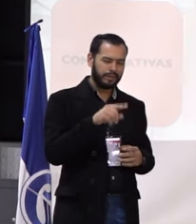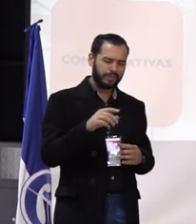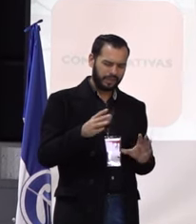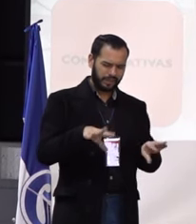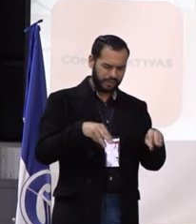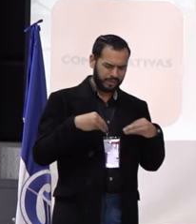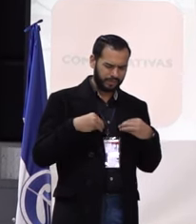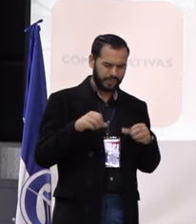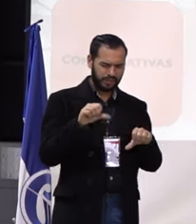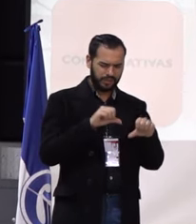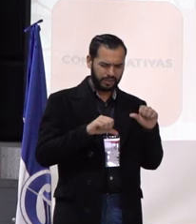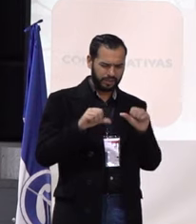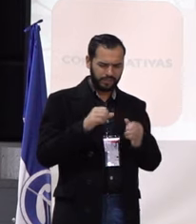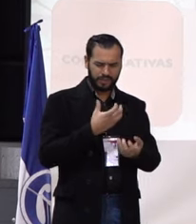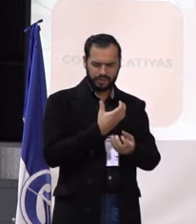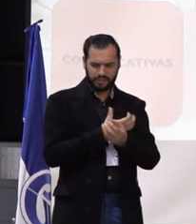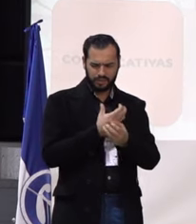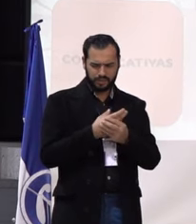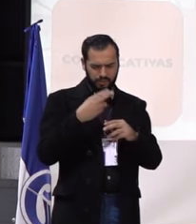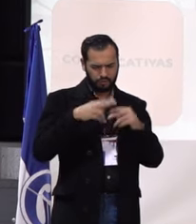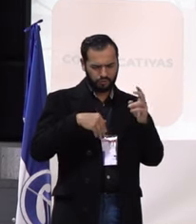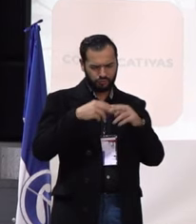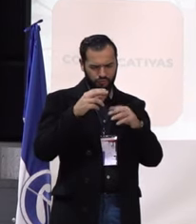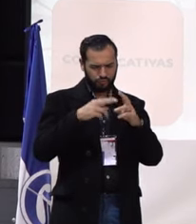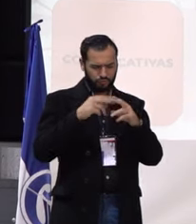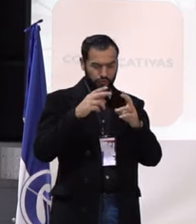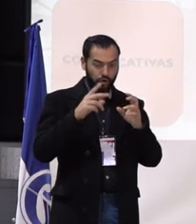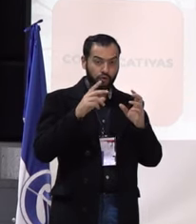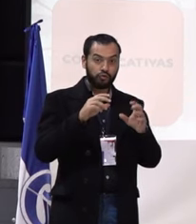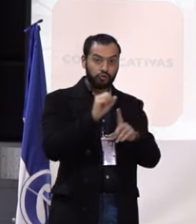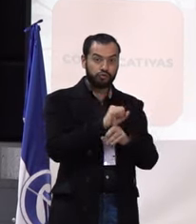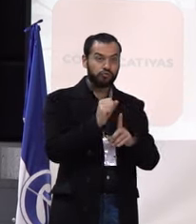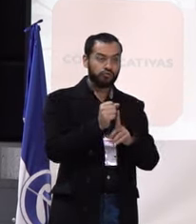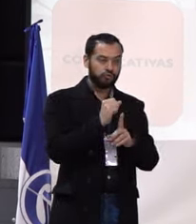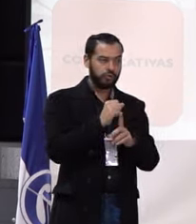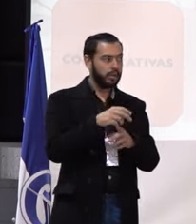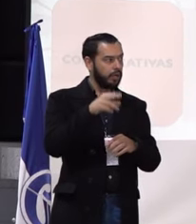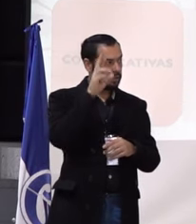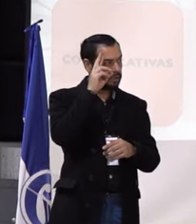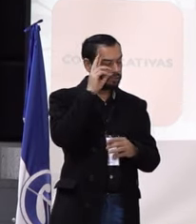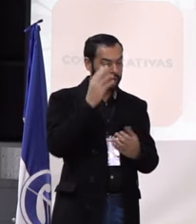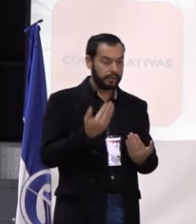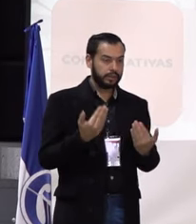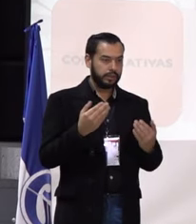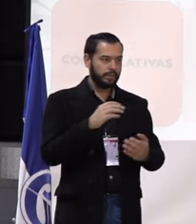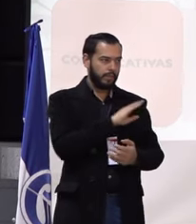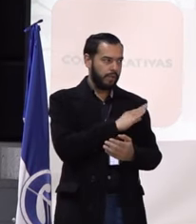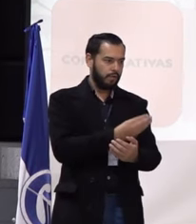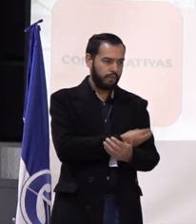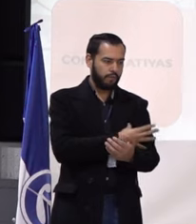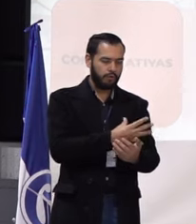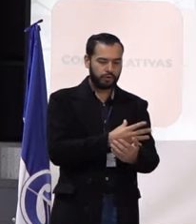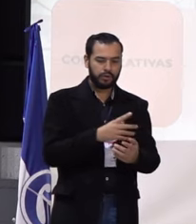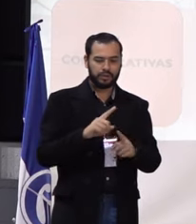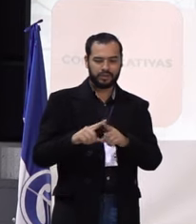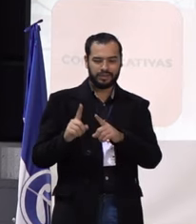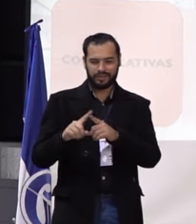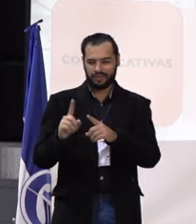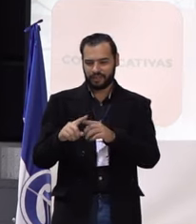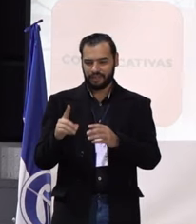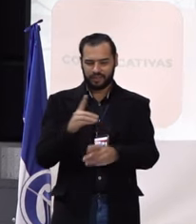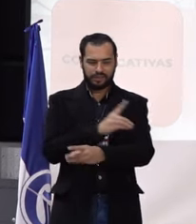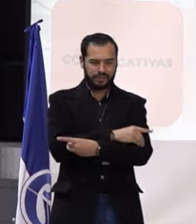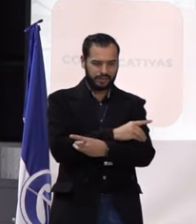ciencia y conocimiento de una construcción social y racional, que también nos permita fortalecer los saberes disciplinares